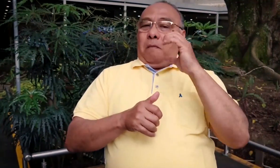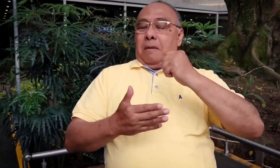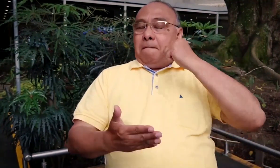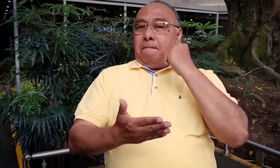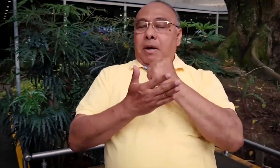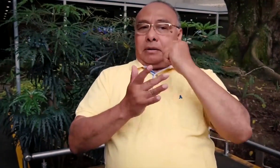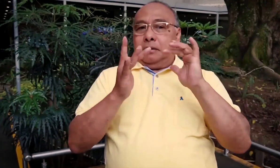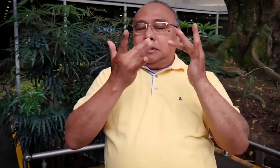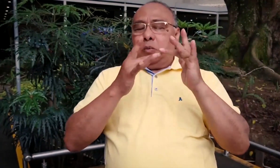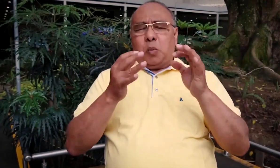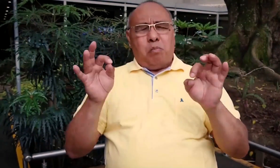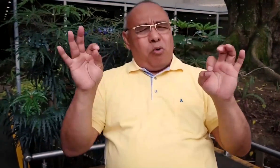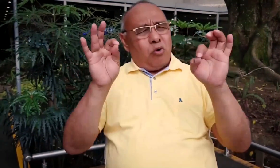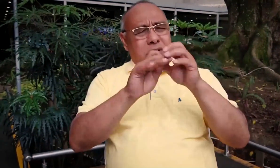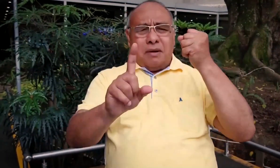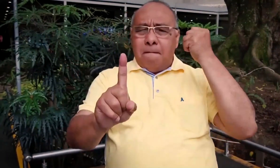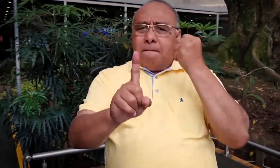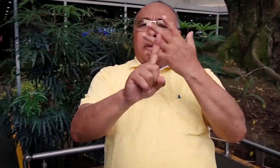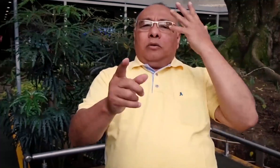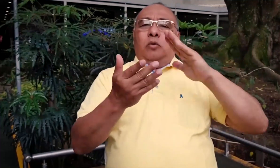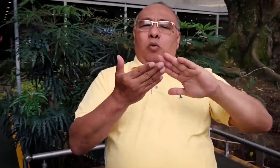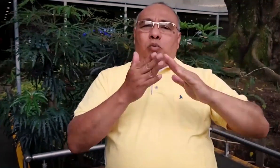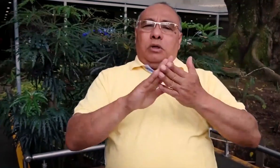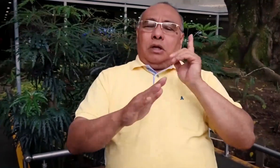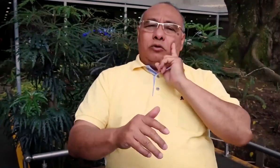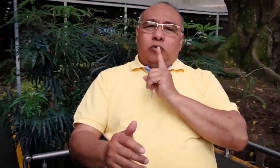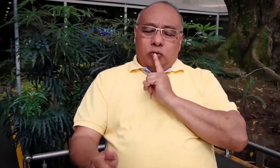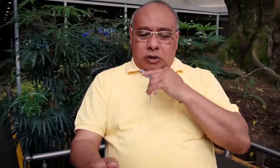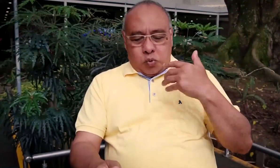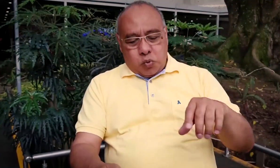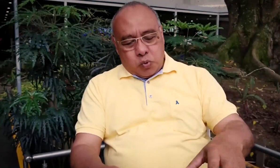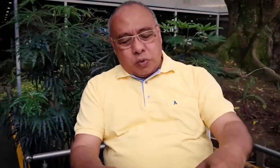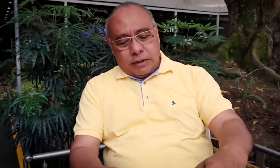este proyecto. pero realmente es un proyecto bandera y de alto impacto para la comunidad sorda.